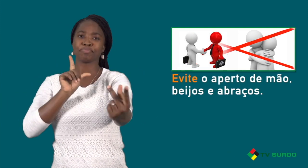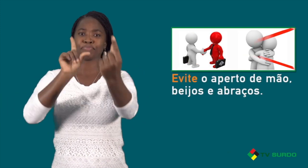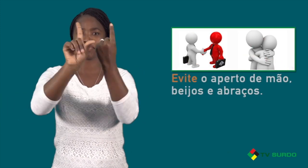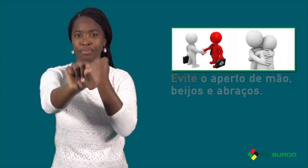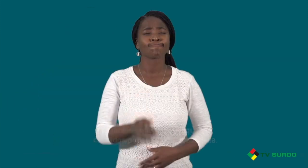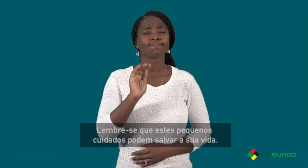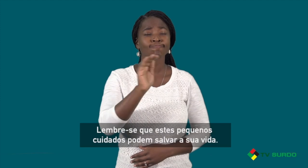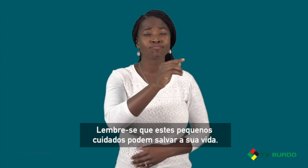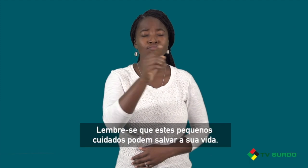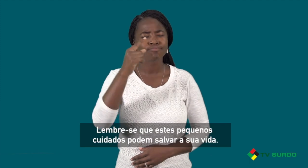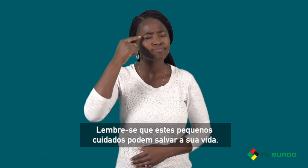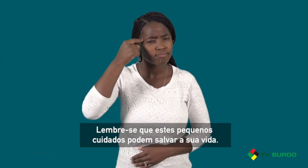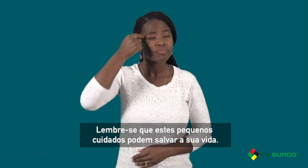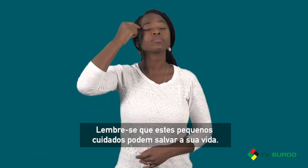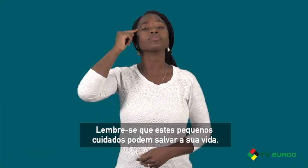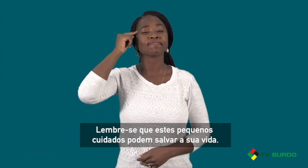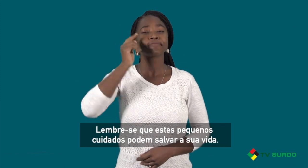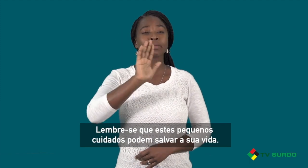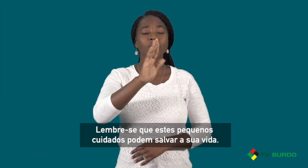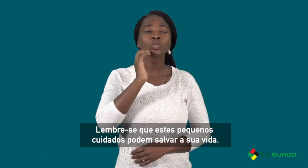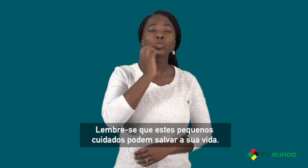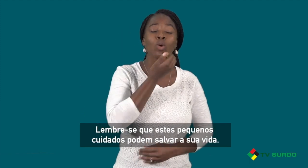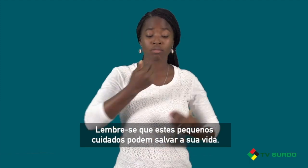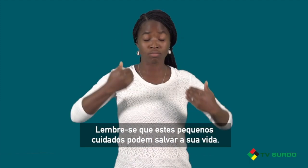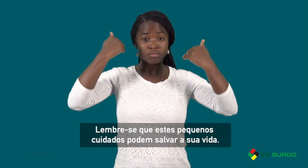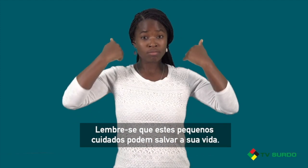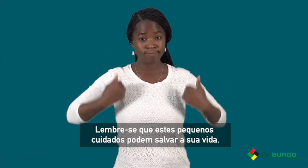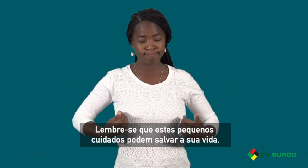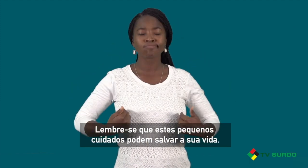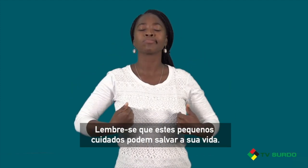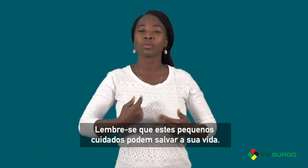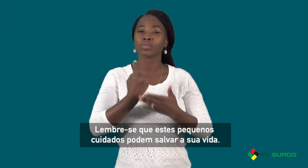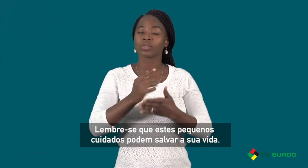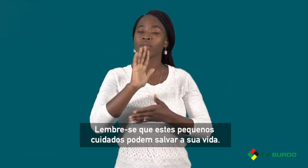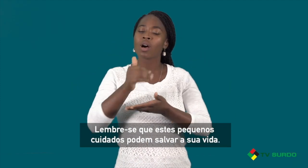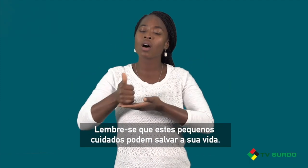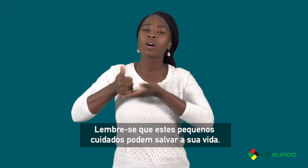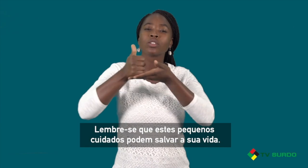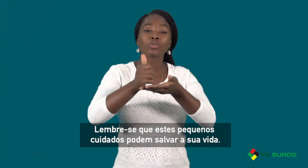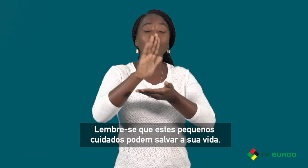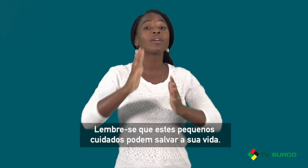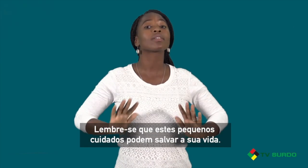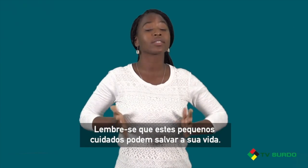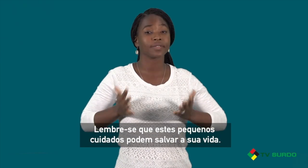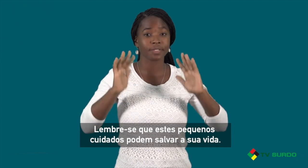vá. Lembre-se que estes cuidados são importantes para salvar a sua vida.